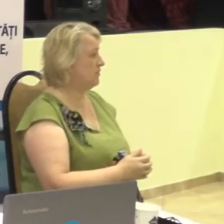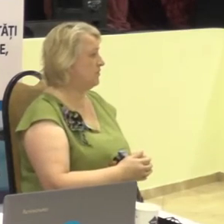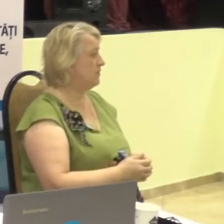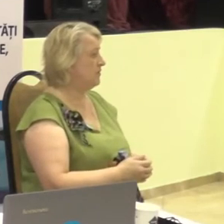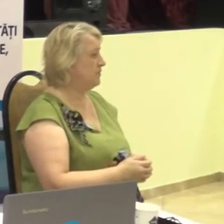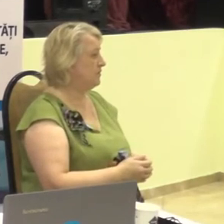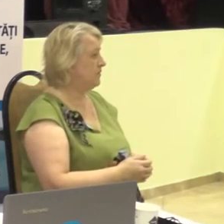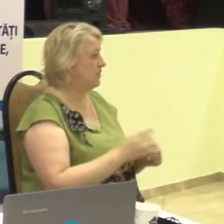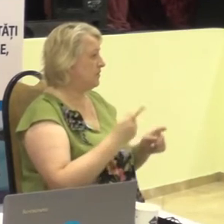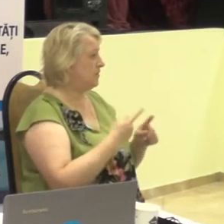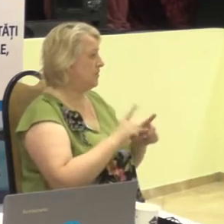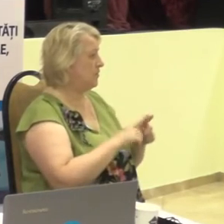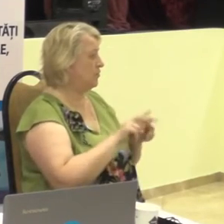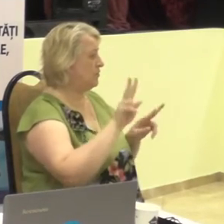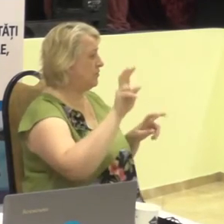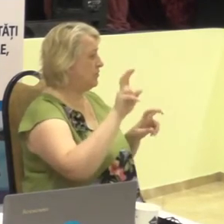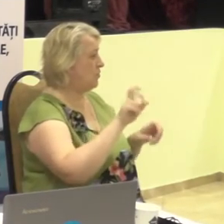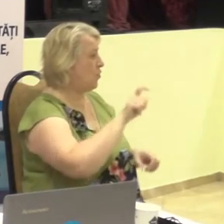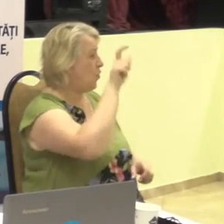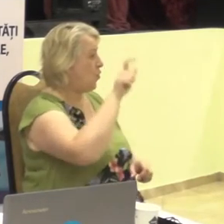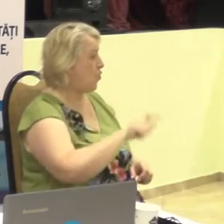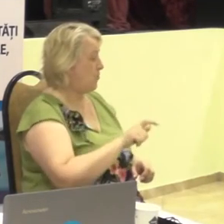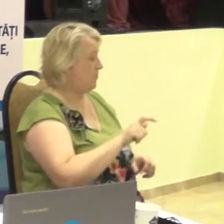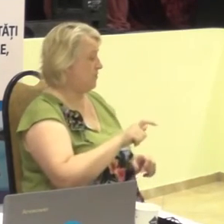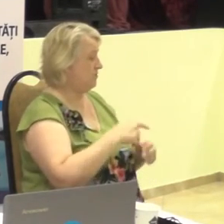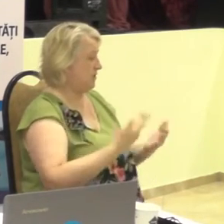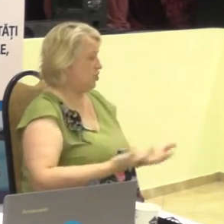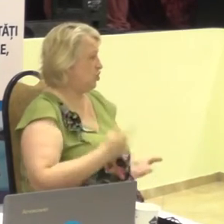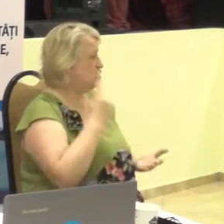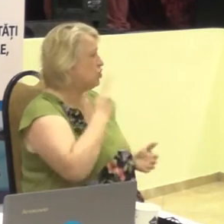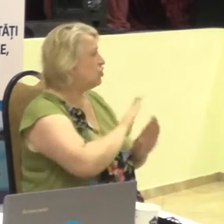care este întitulată Omul din lumea tăcerii